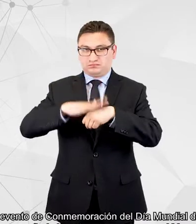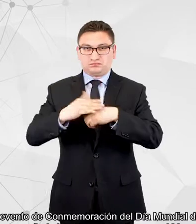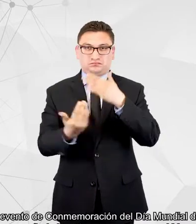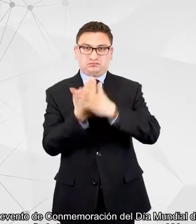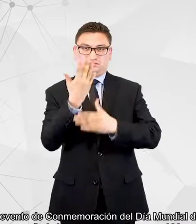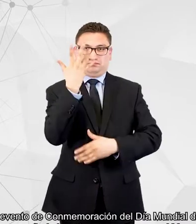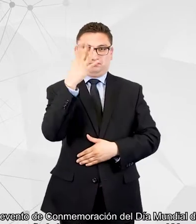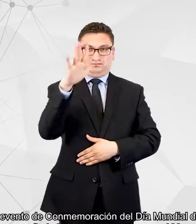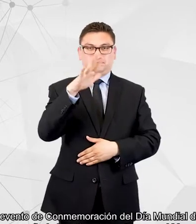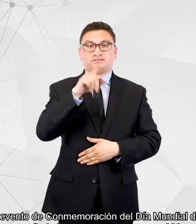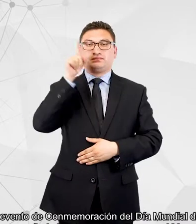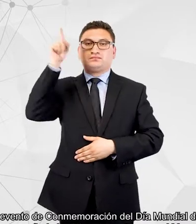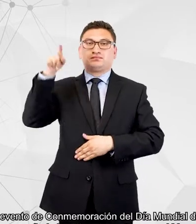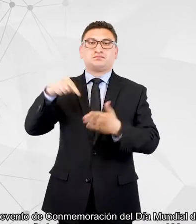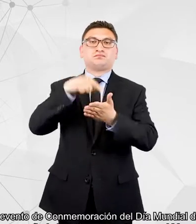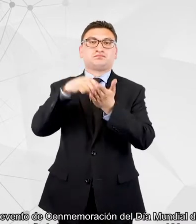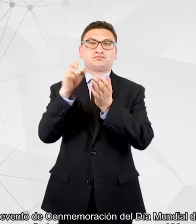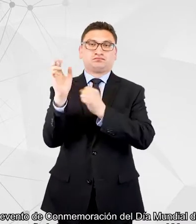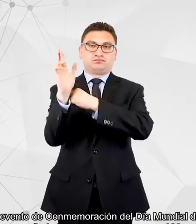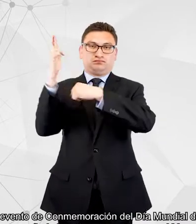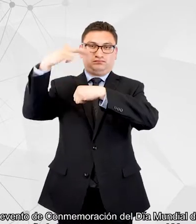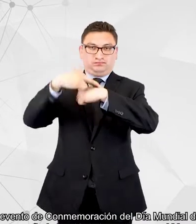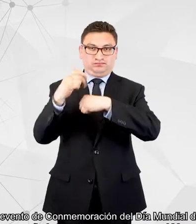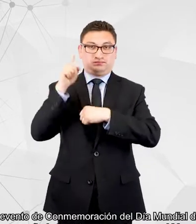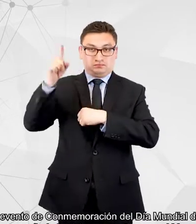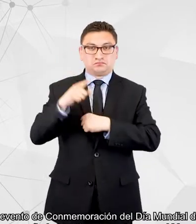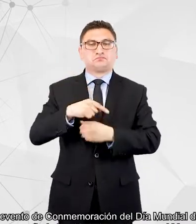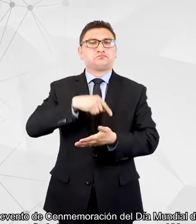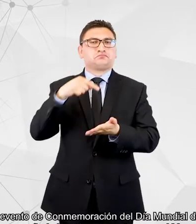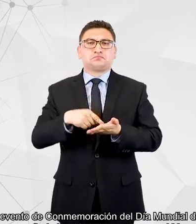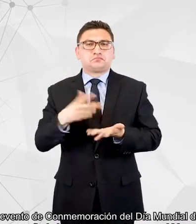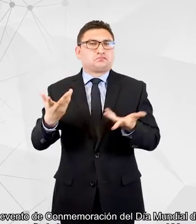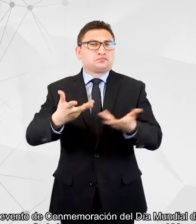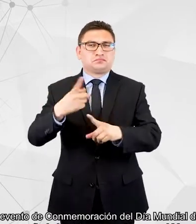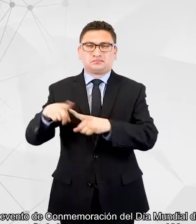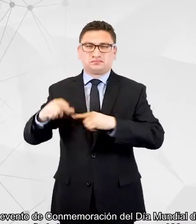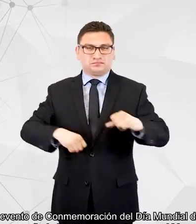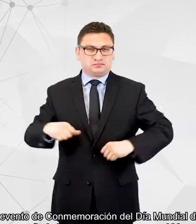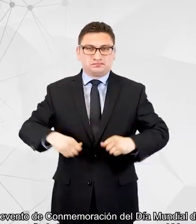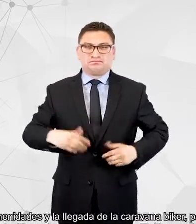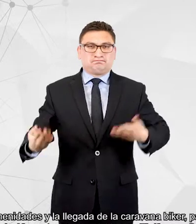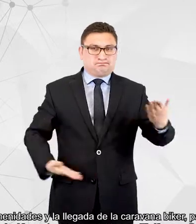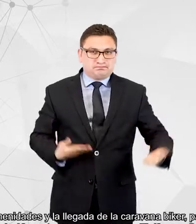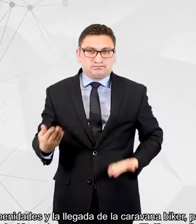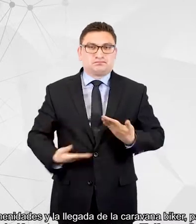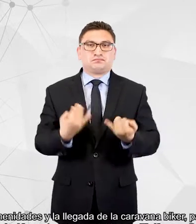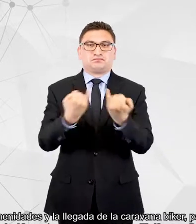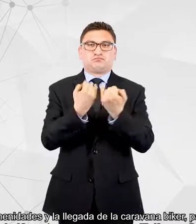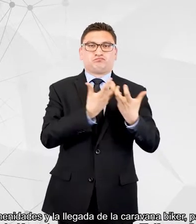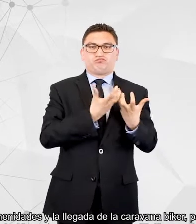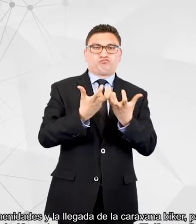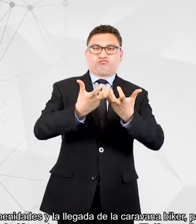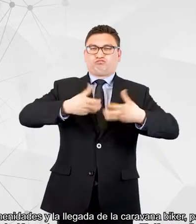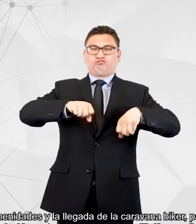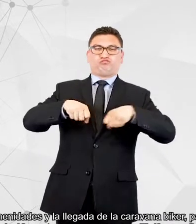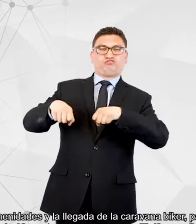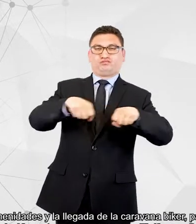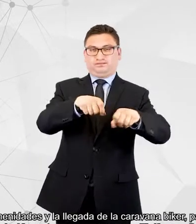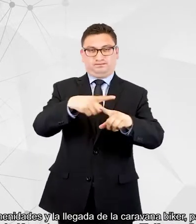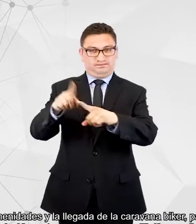próximo 25 de marzo a partir de las 10 de la mañana en el Monumento a la Revolución. Habrá bailables, amenidades y la llegada de la